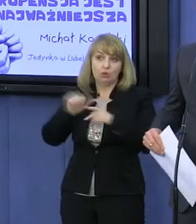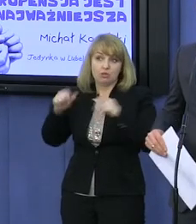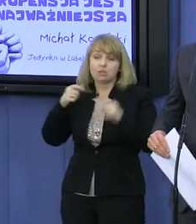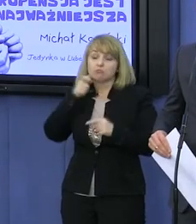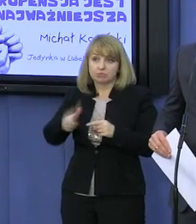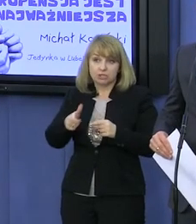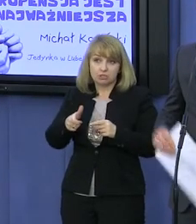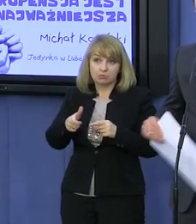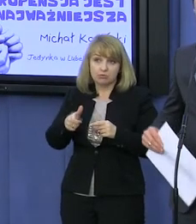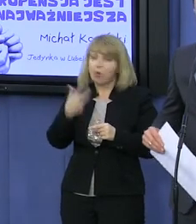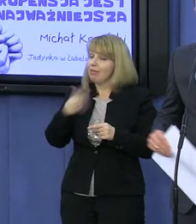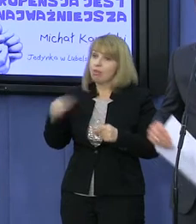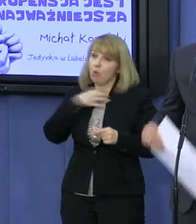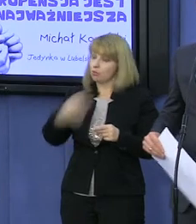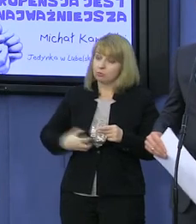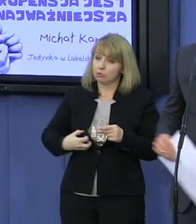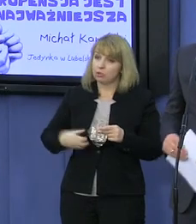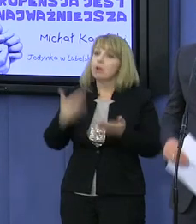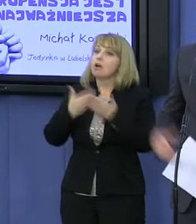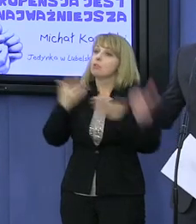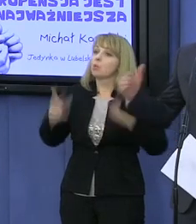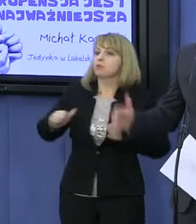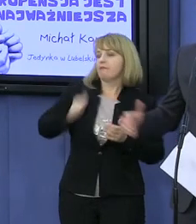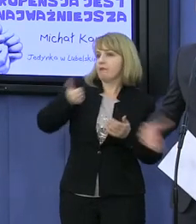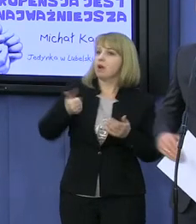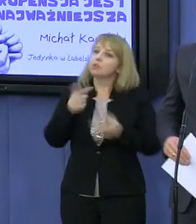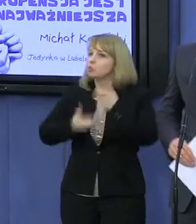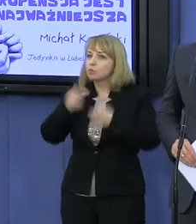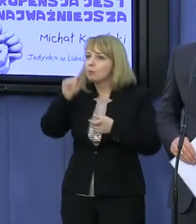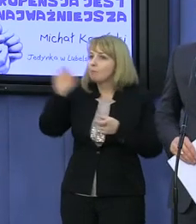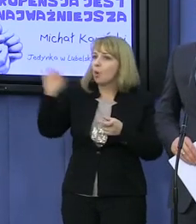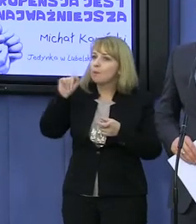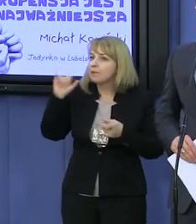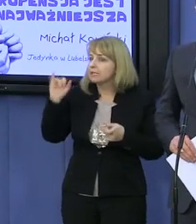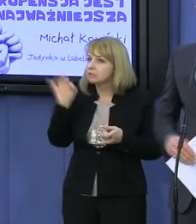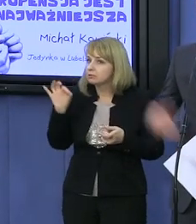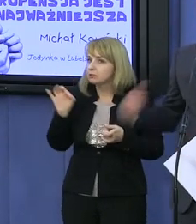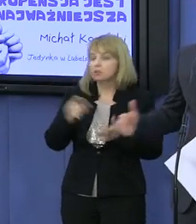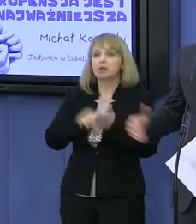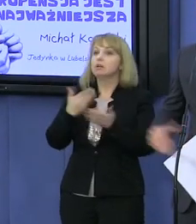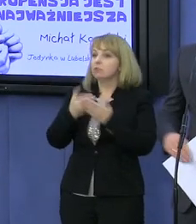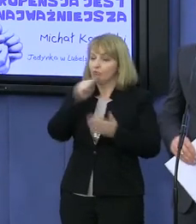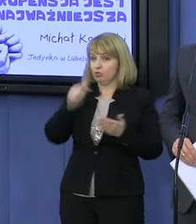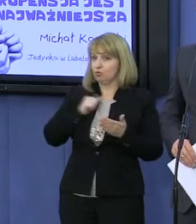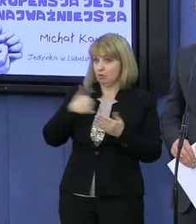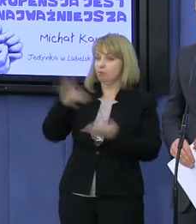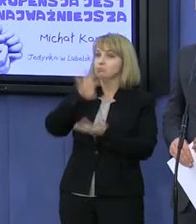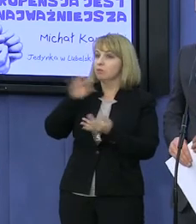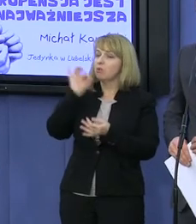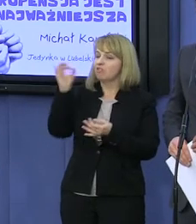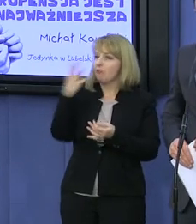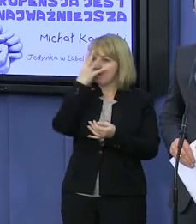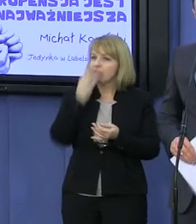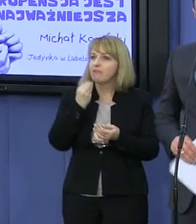niegospodarność, a wszystko w imię popisu. Także to, że wczoraj mieliśmy Michała Kamińskiego i prezentację prawdziwej twarzy